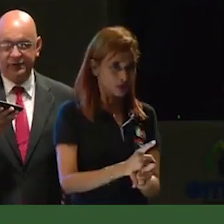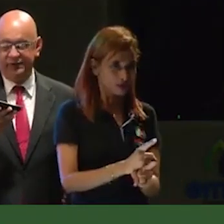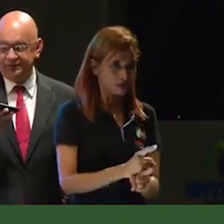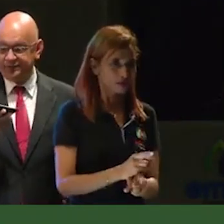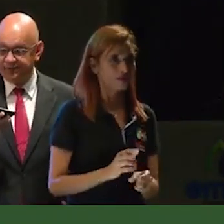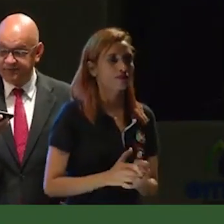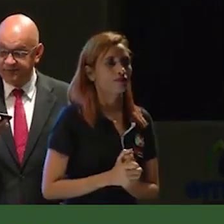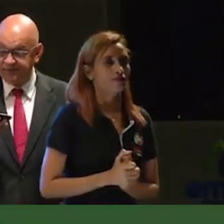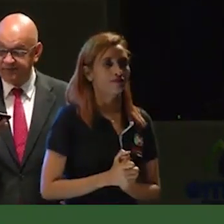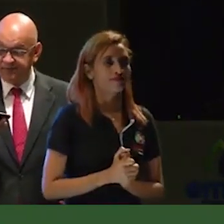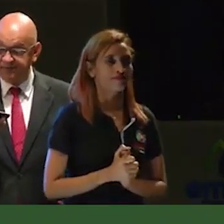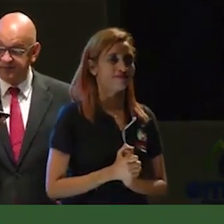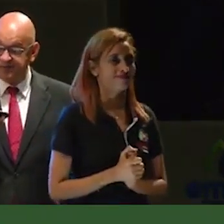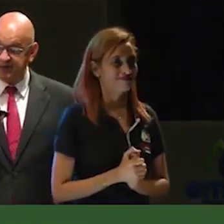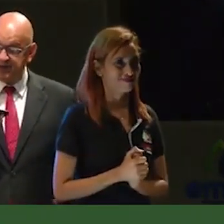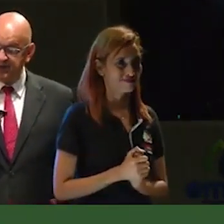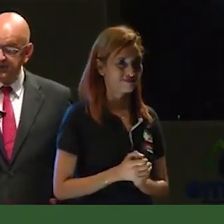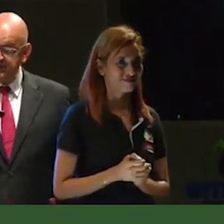de Calarcá.